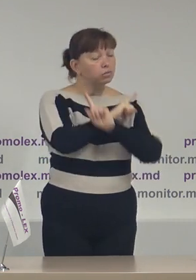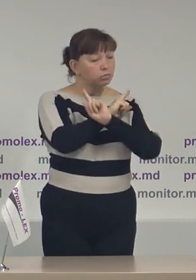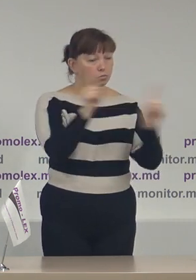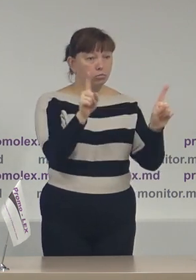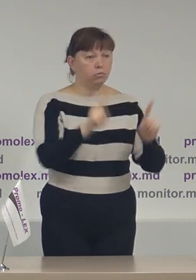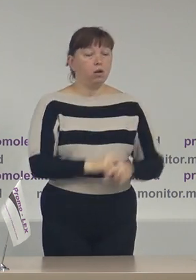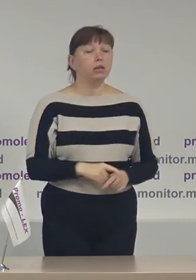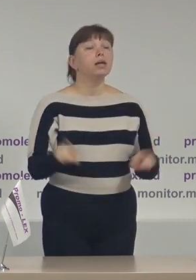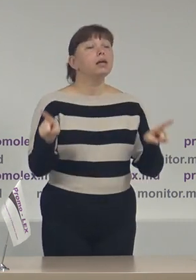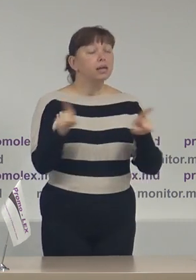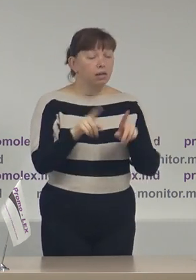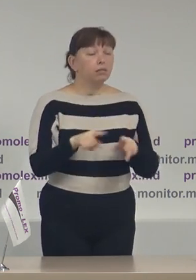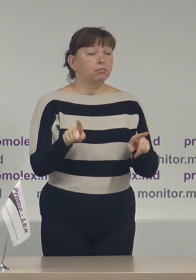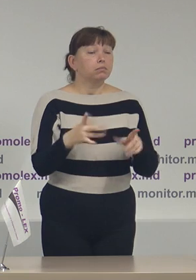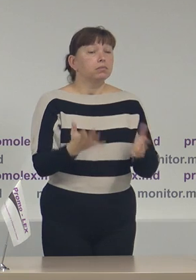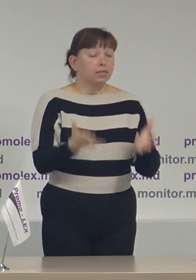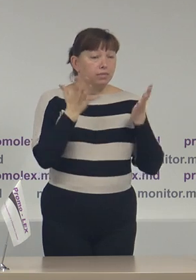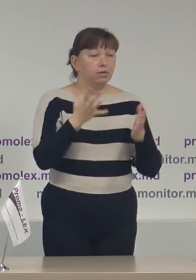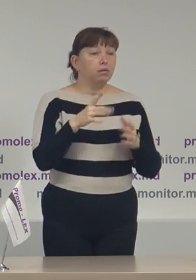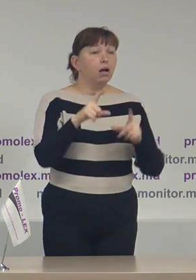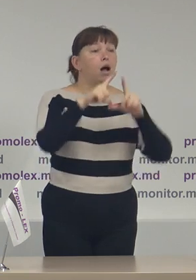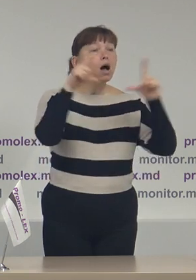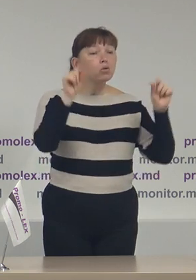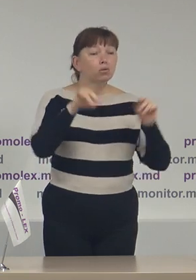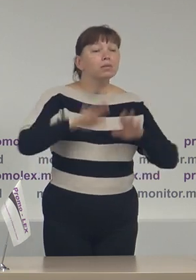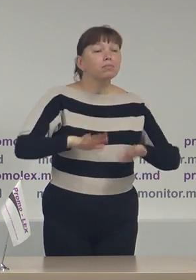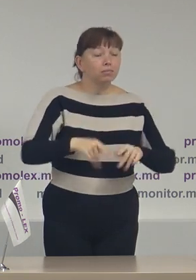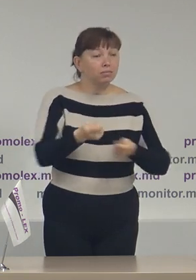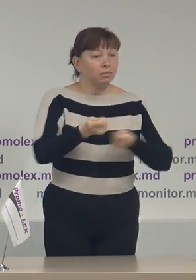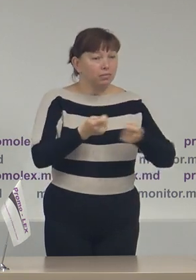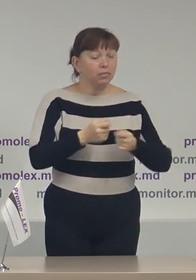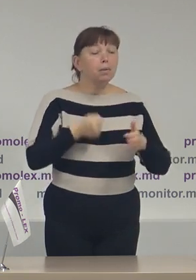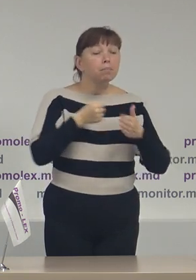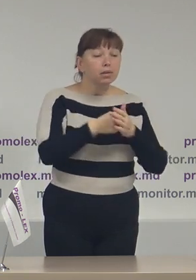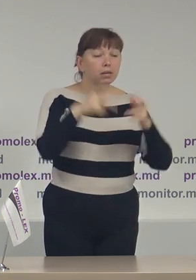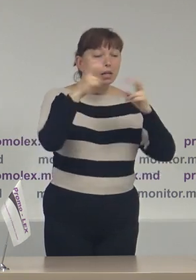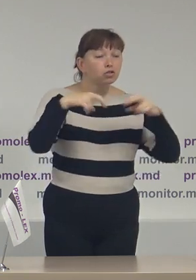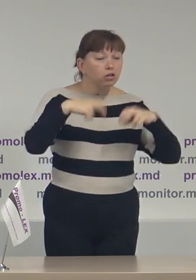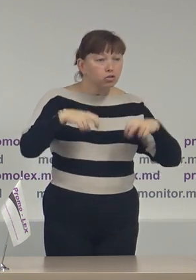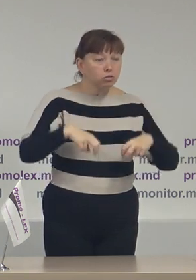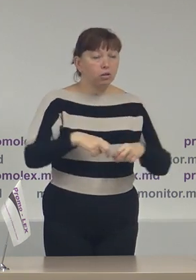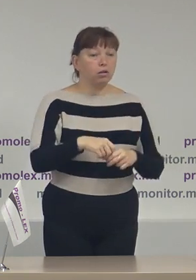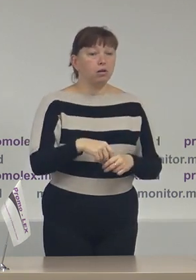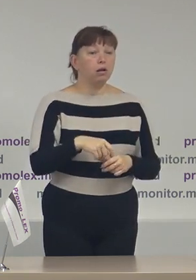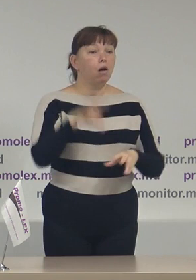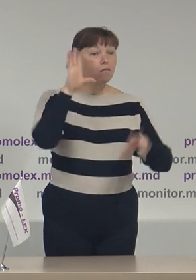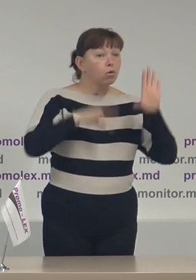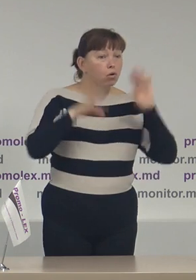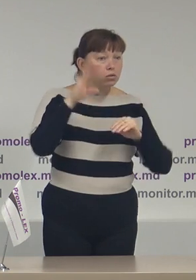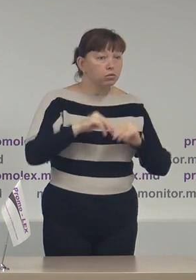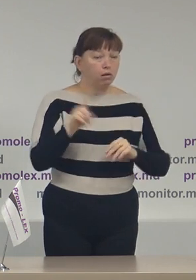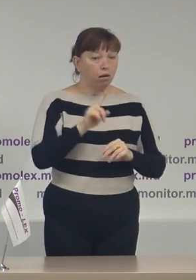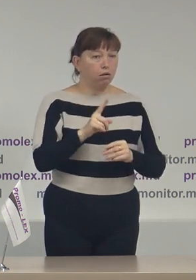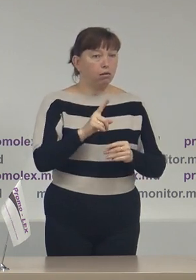Respectiv, autoritățile până la proba contrară, adică până la cercetările de regoare, vor considera că este